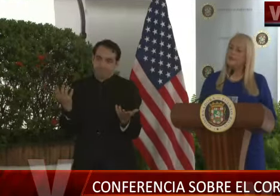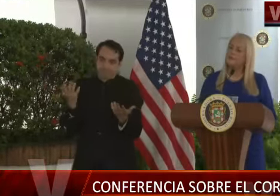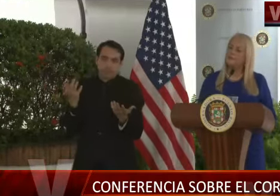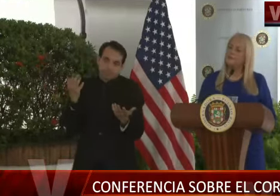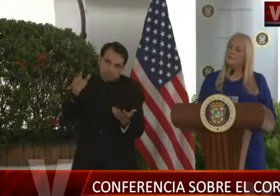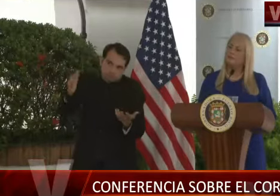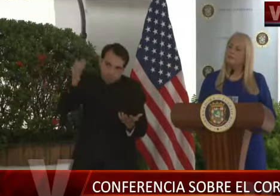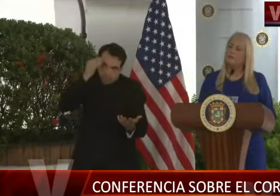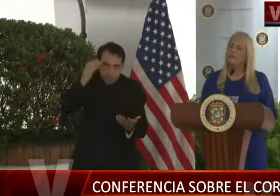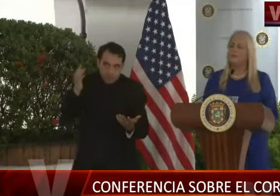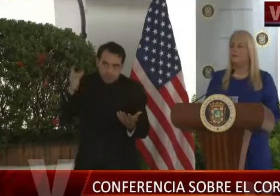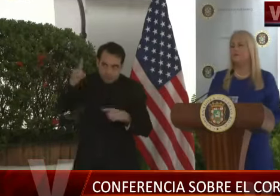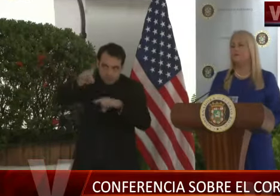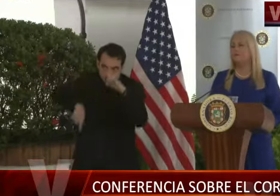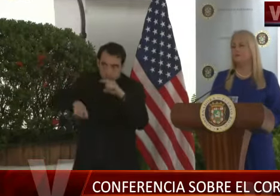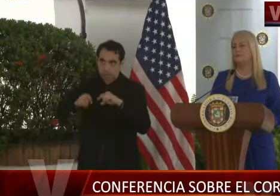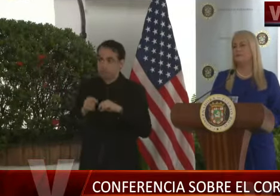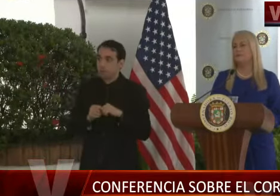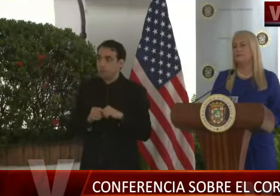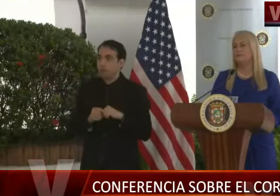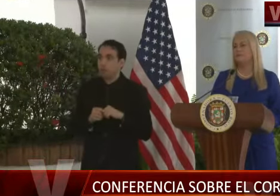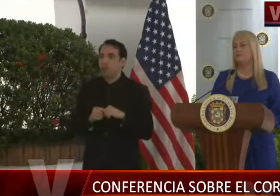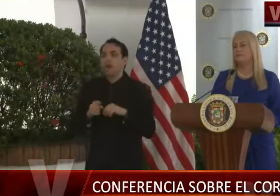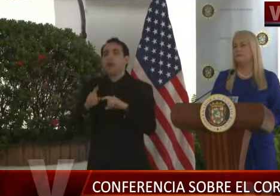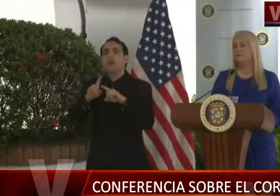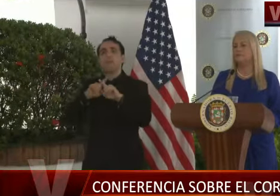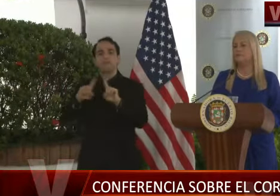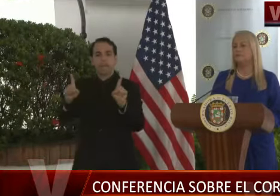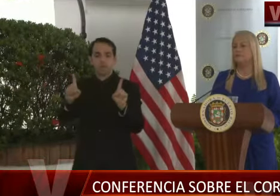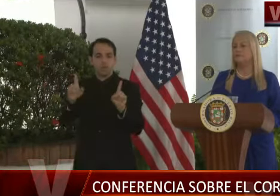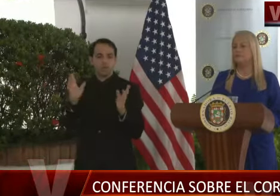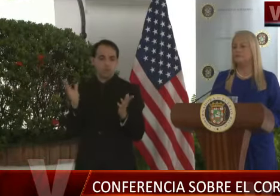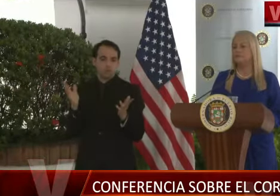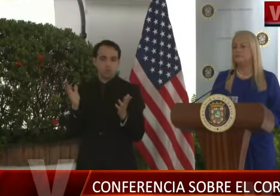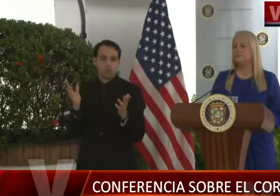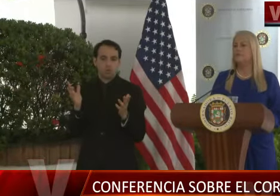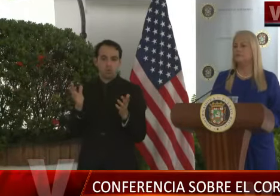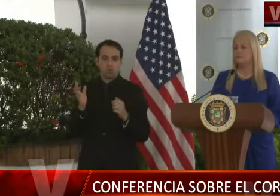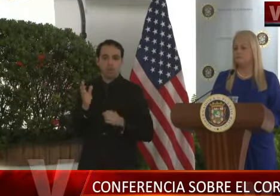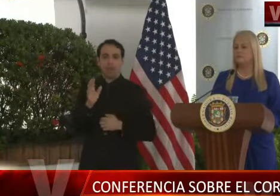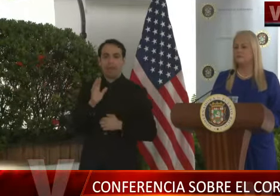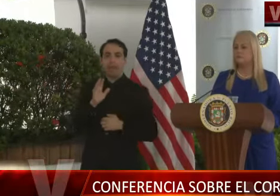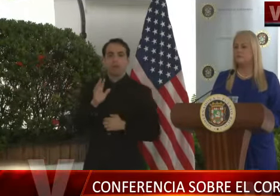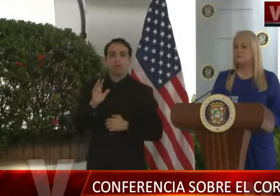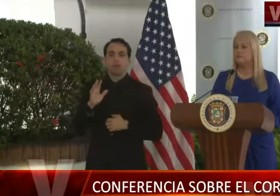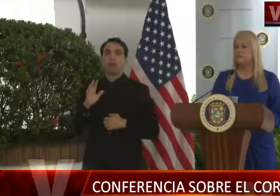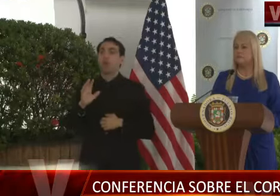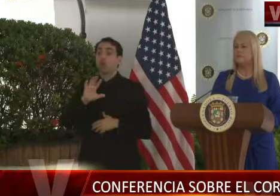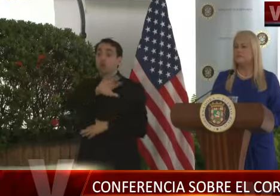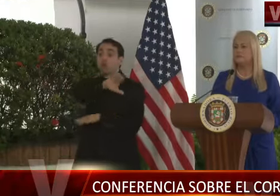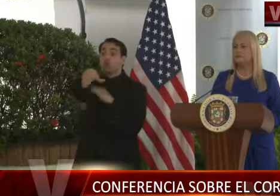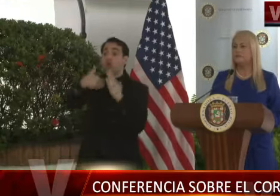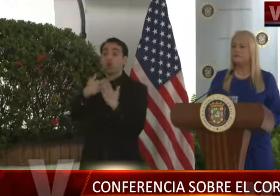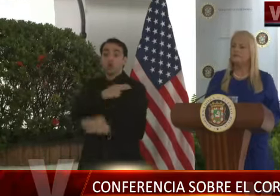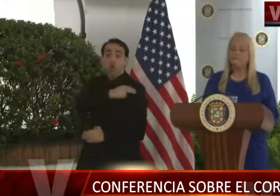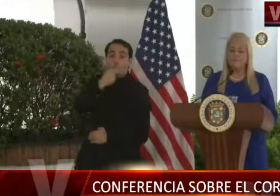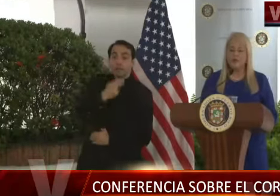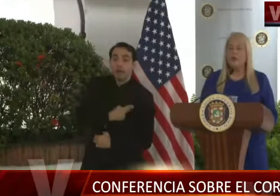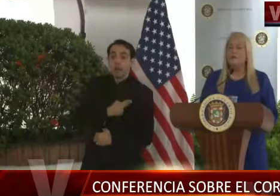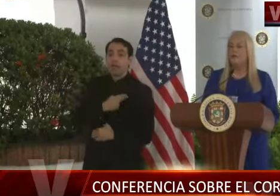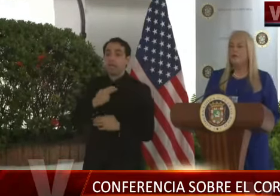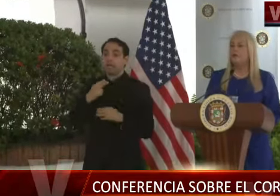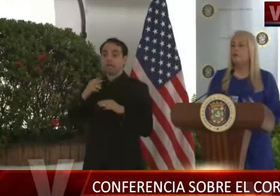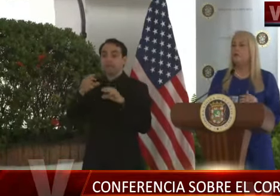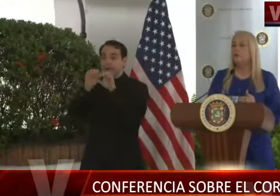cuántos casos el sistema puede resistir sin que colapse como ha pasado en